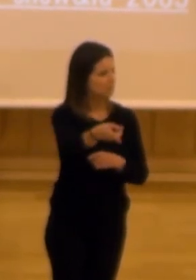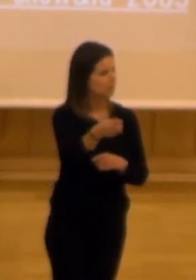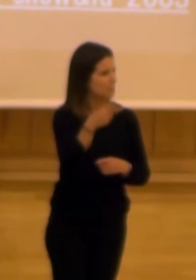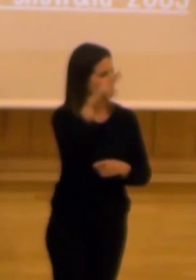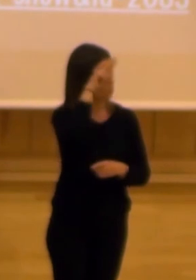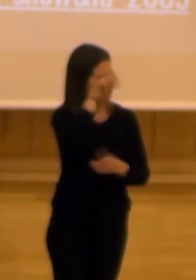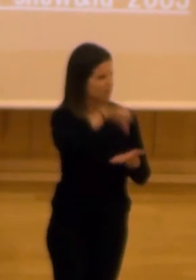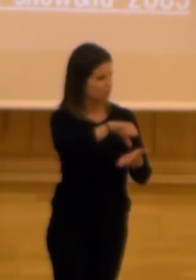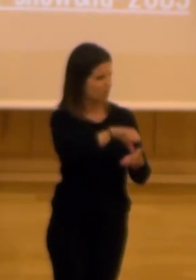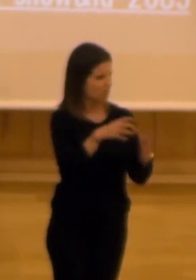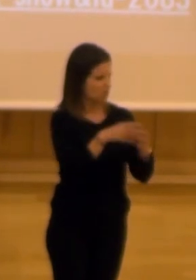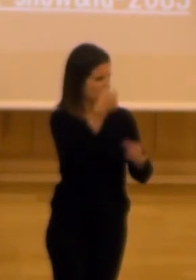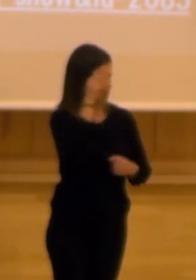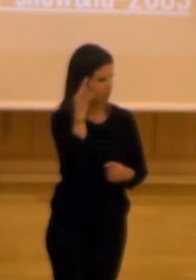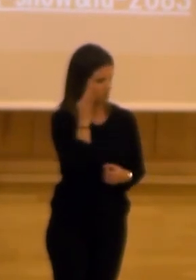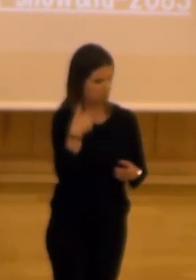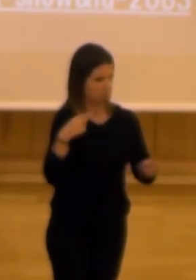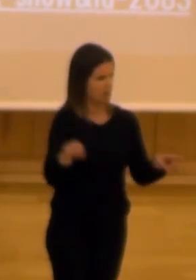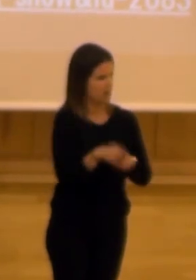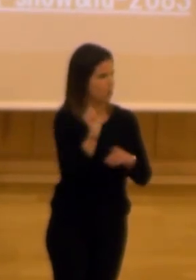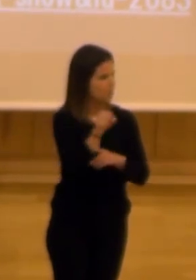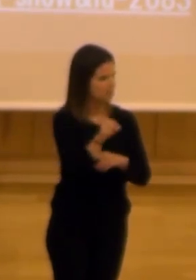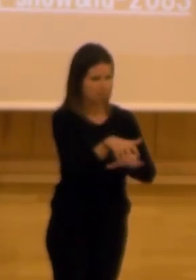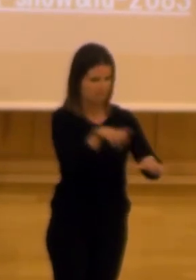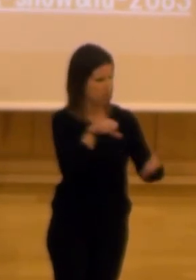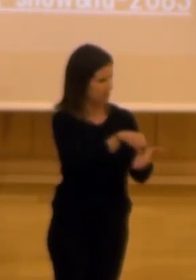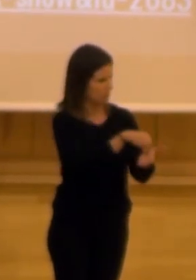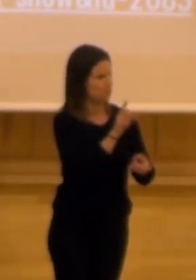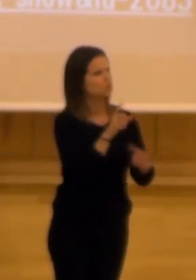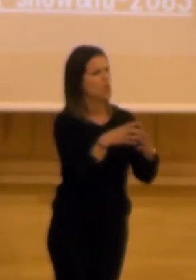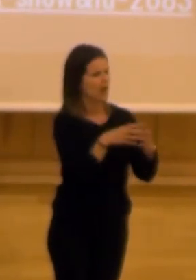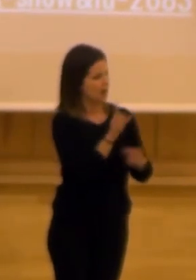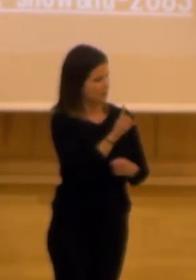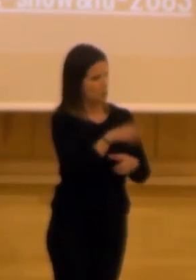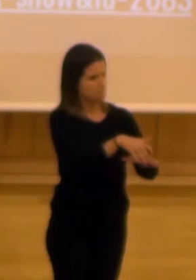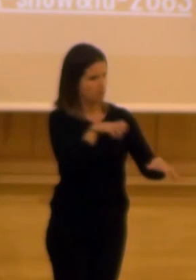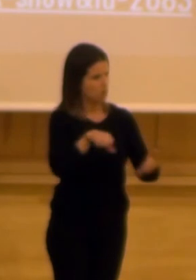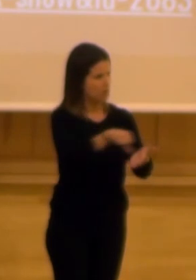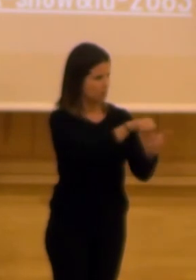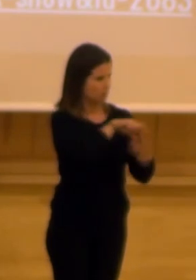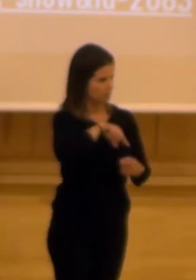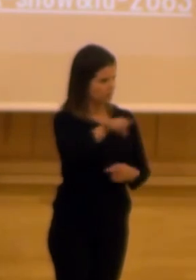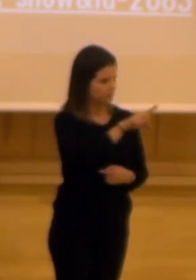preocupa a los granadinos y granadinas eso pasa en la mayoría de las ciudades no solo aquí no estoy tirando para atrás